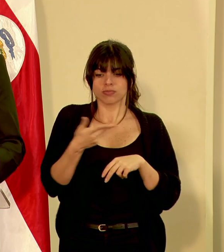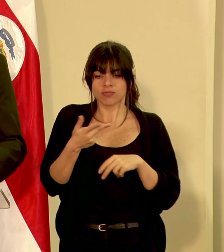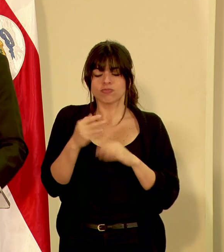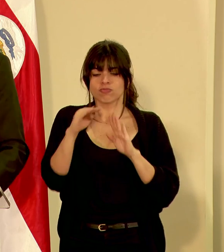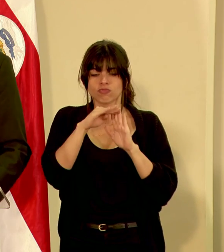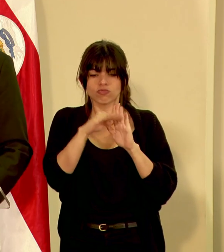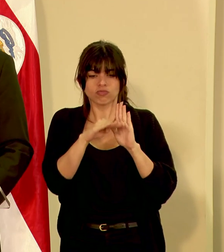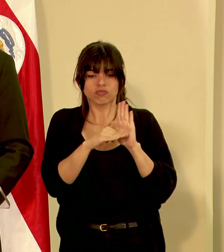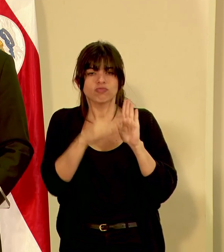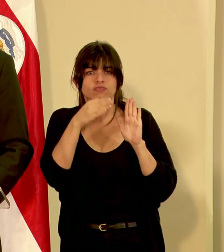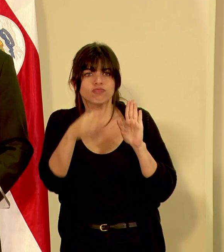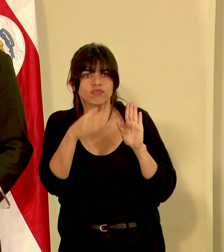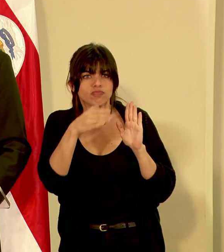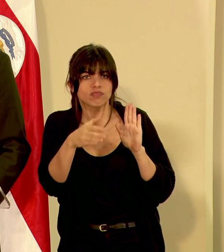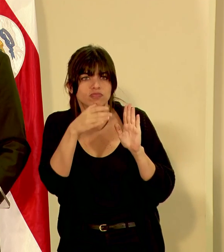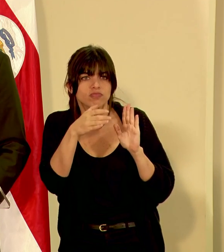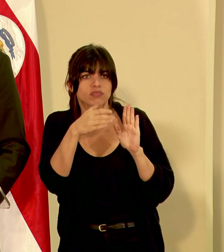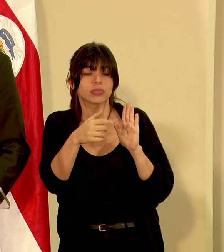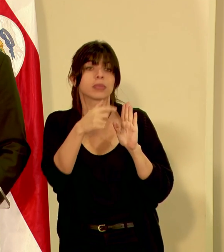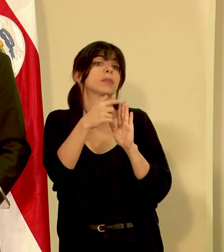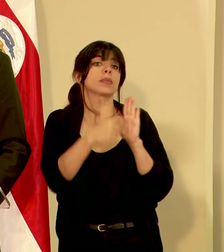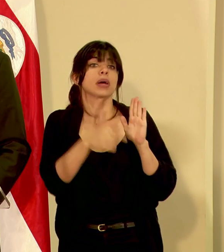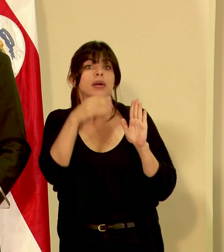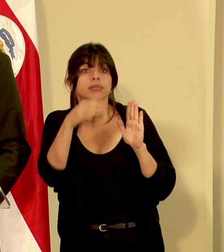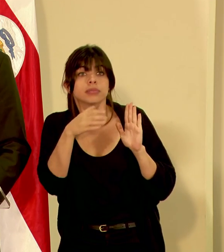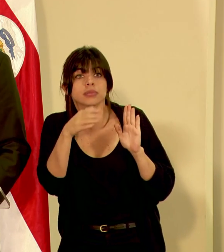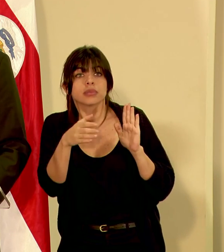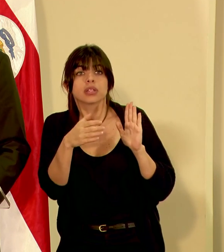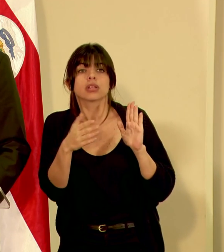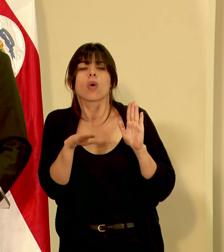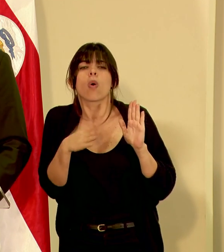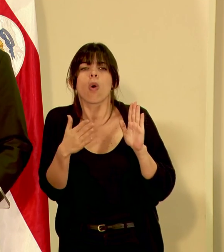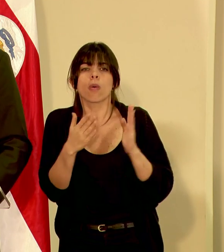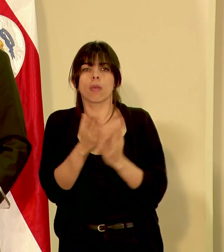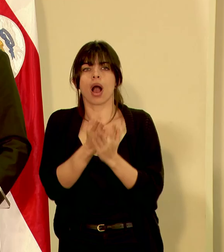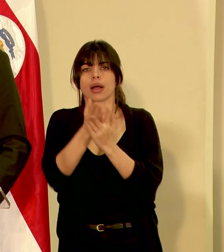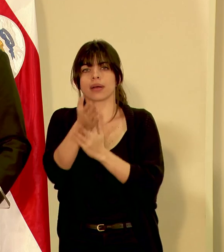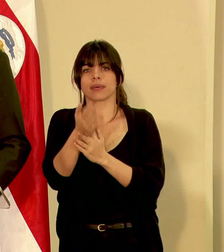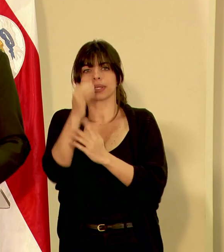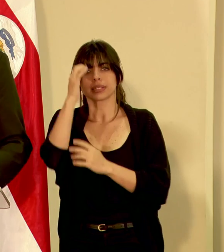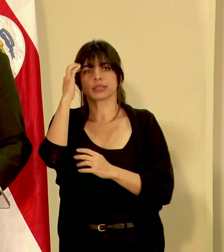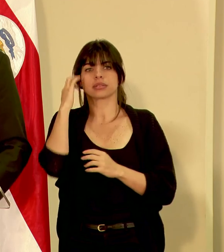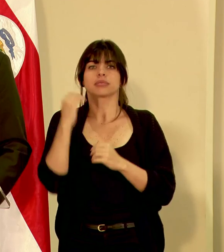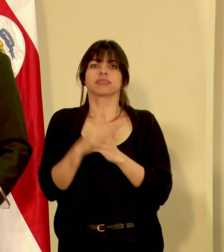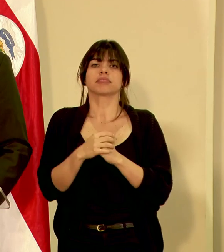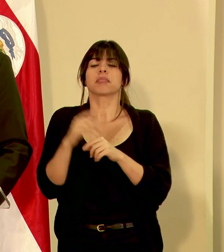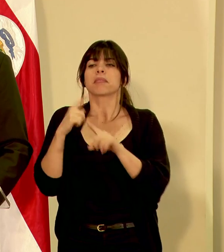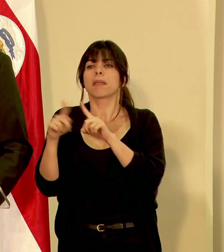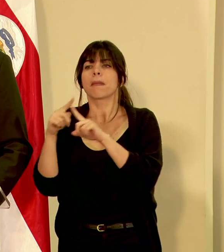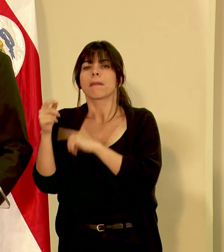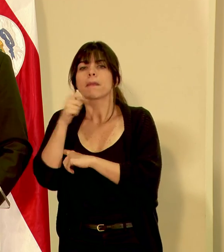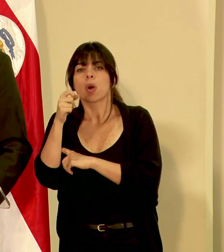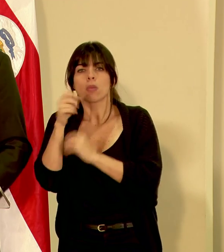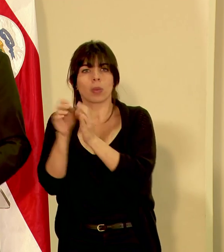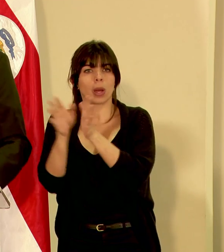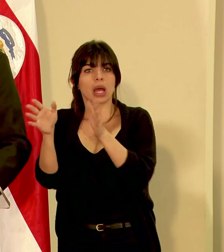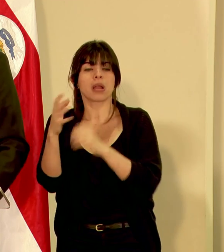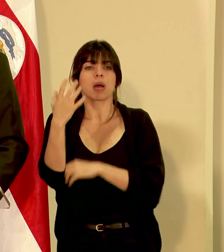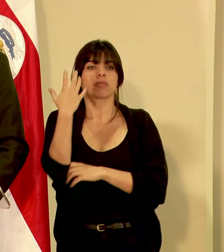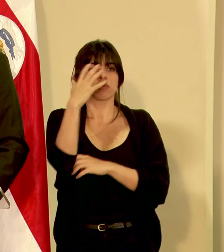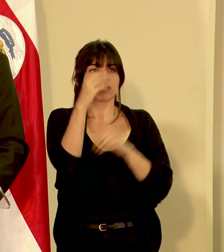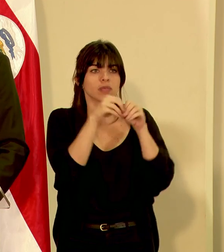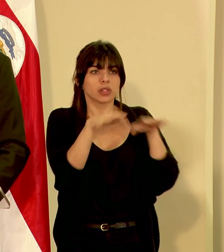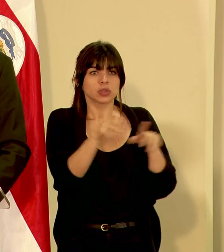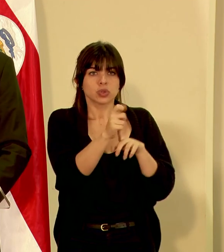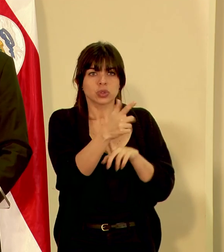recomendaciones las cuales se han hecho por medio de medios de comunicación masiva, redes sociales,